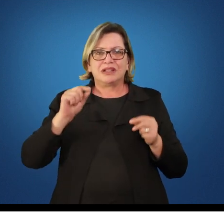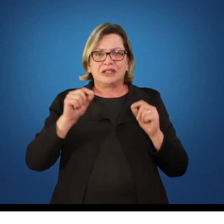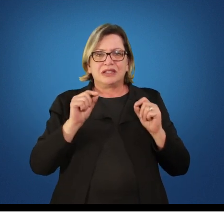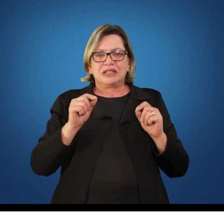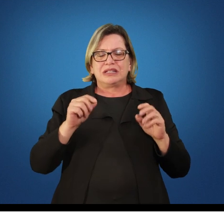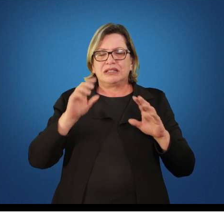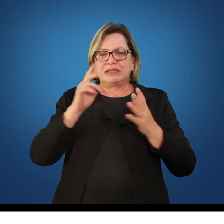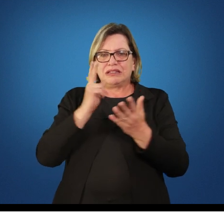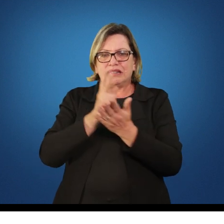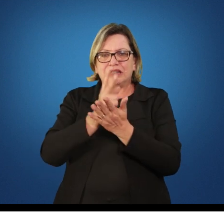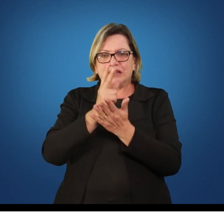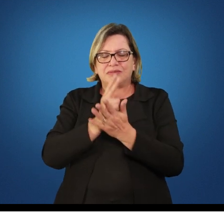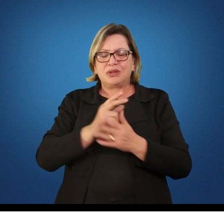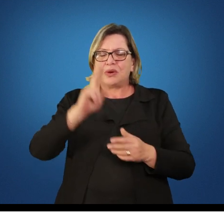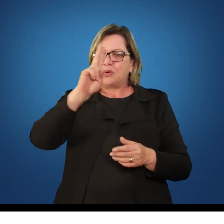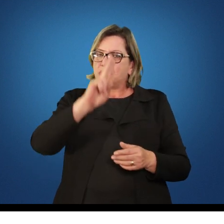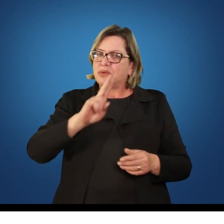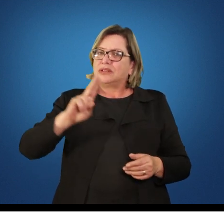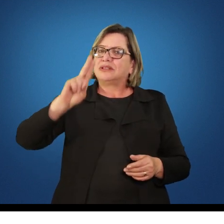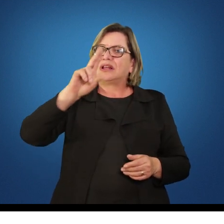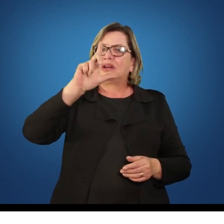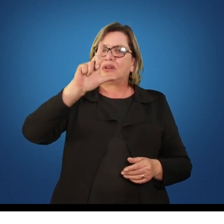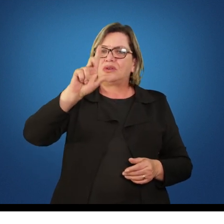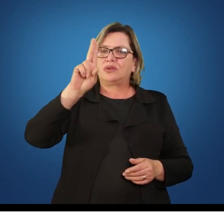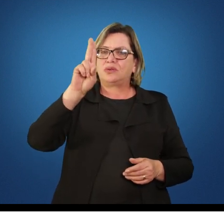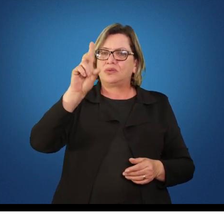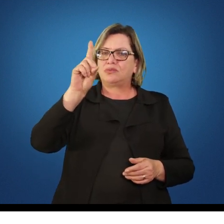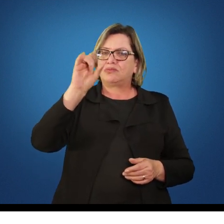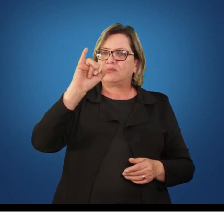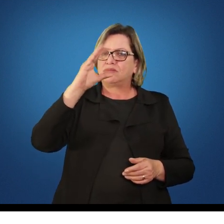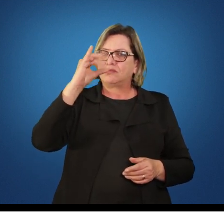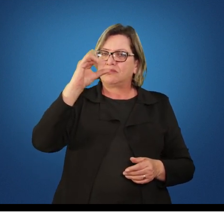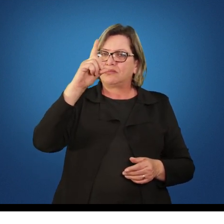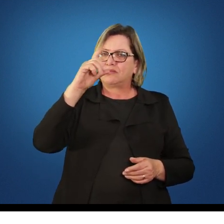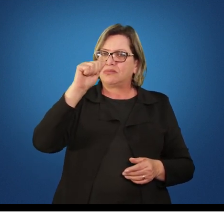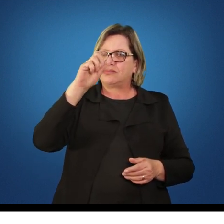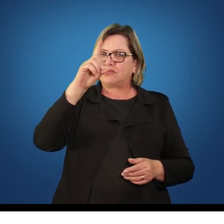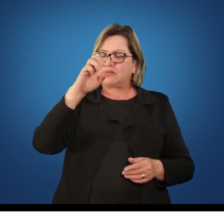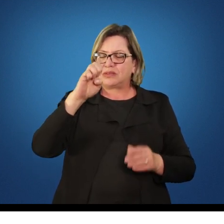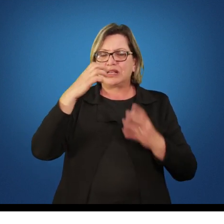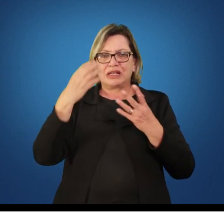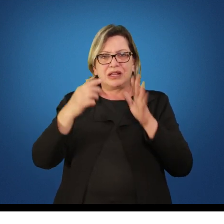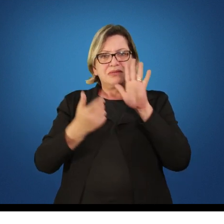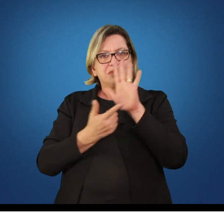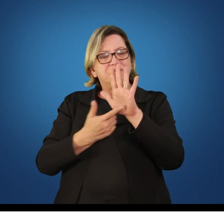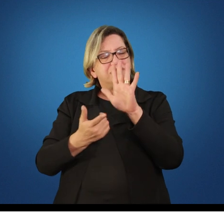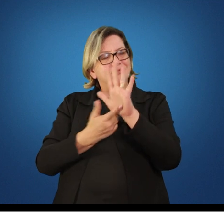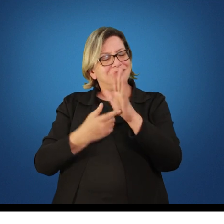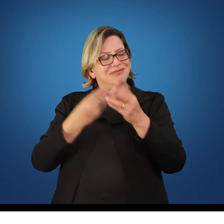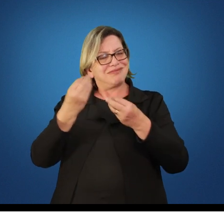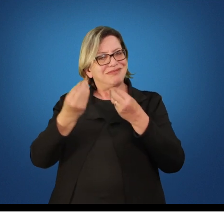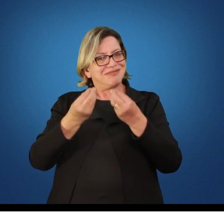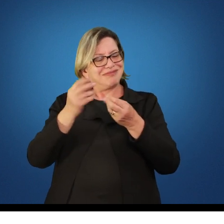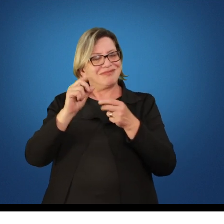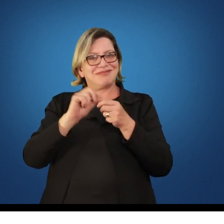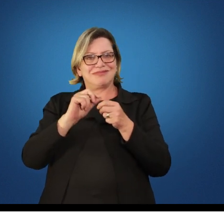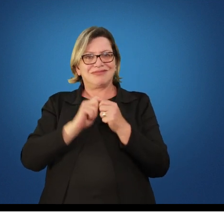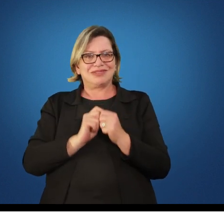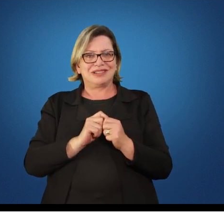trabalha a ludicidade também para o atletismo e é isso que eu quero colocar para vocês ah se eu tenho que correr 50